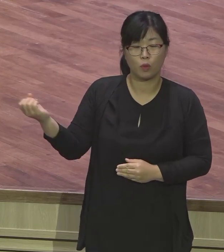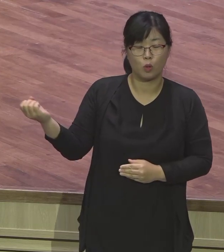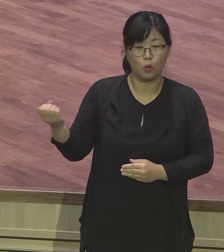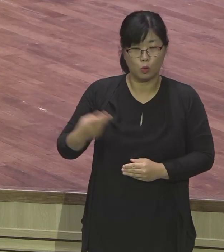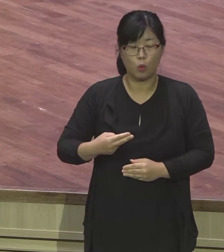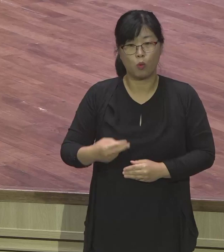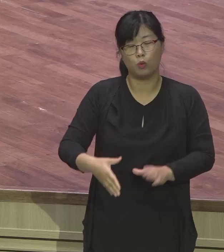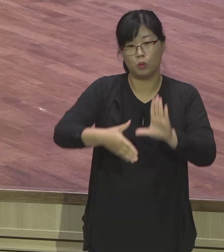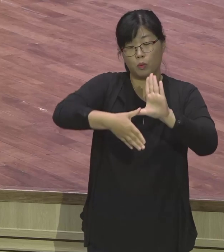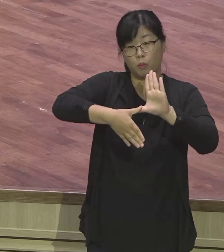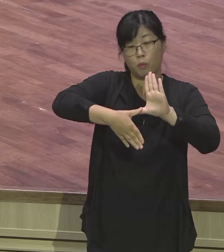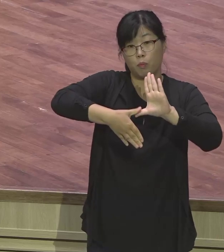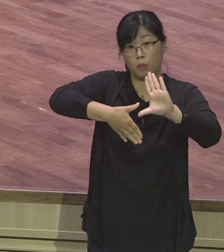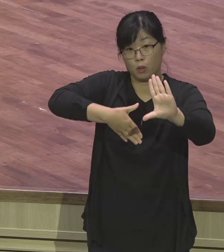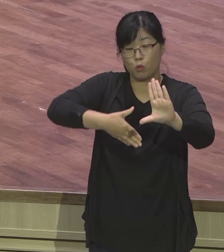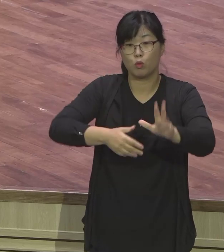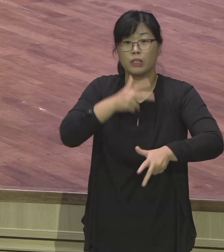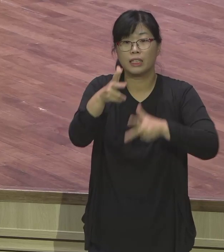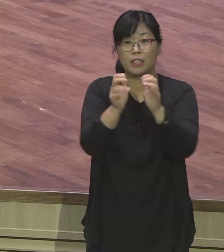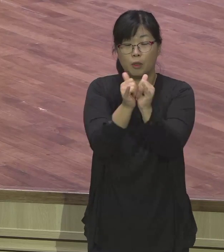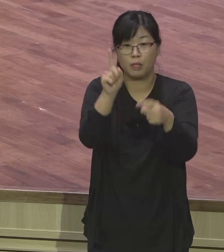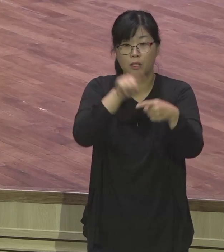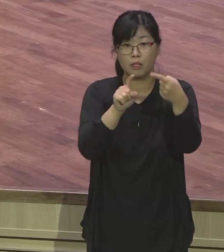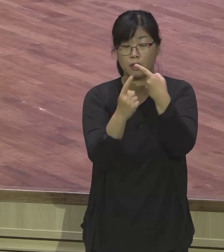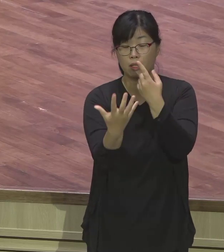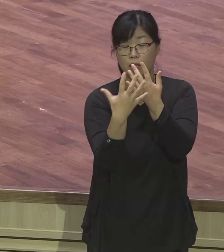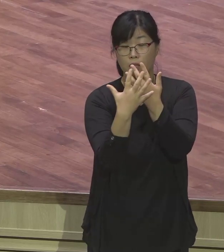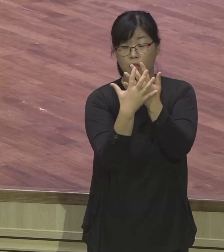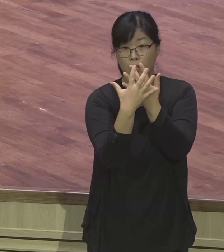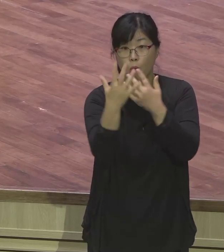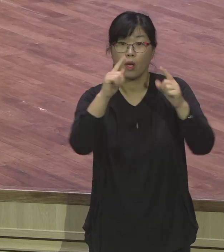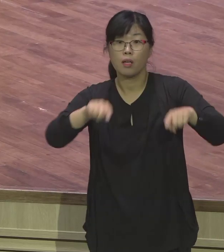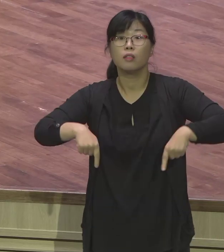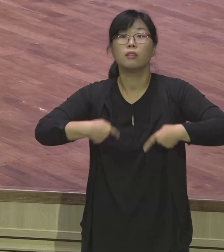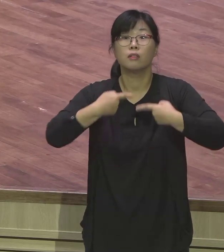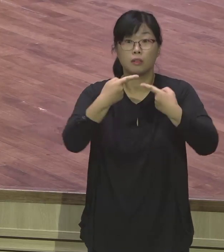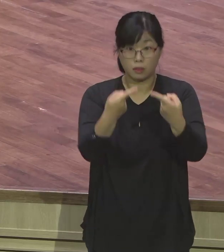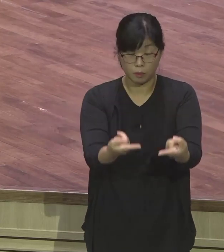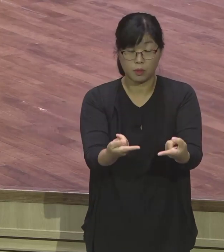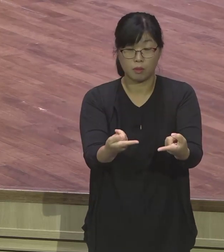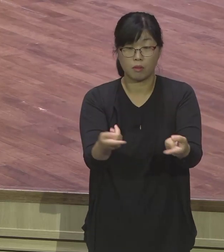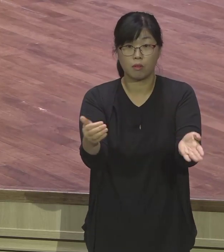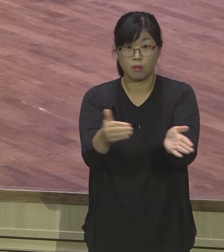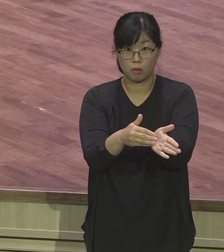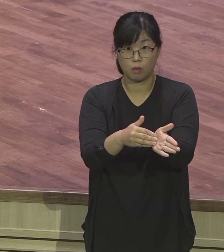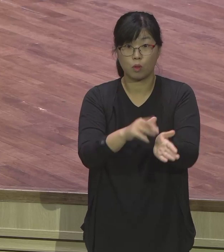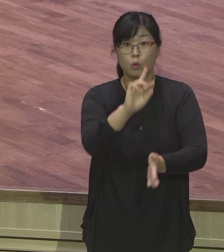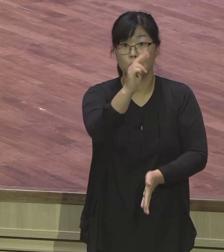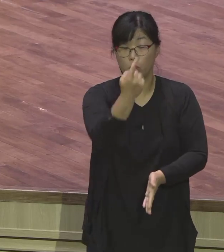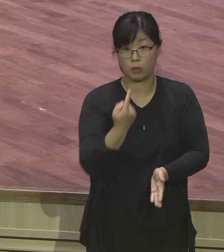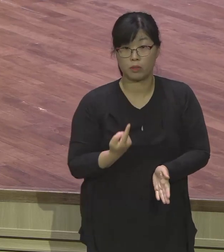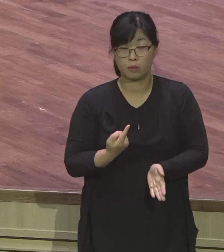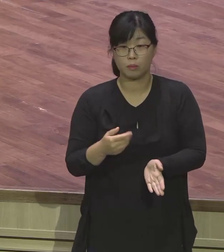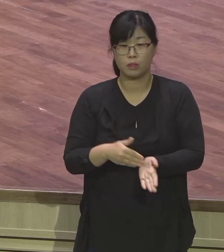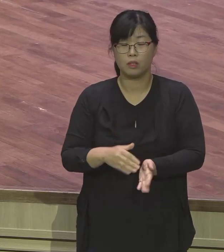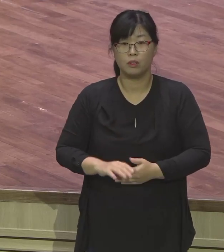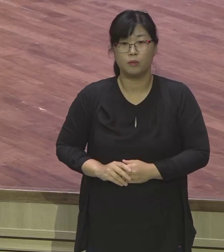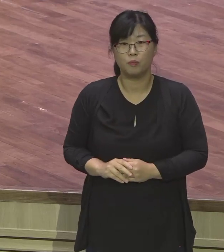북미주, 우리 교회도 영산업인들이, 이번에 북미주 산업인대회는 영산업인들이 다 주관을 했어요.